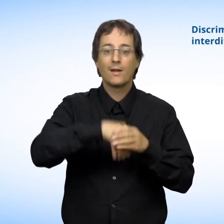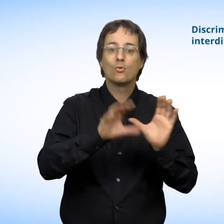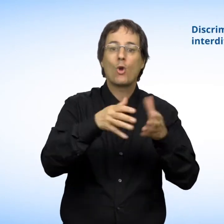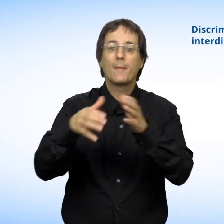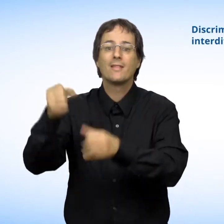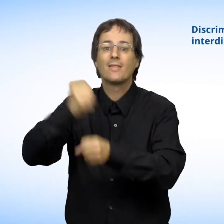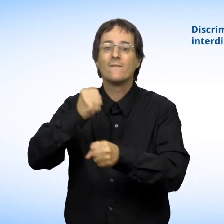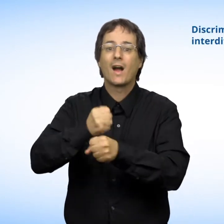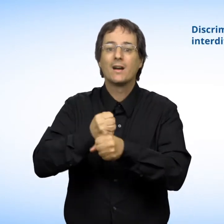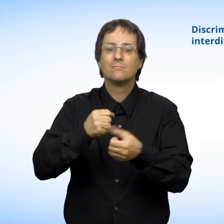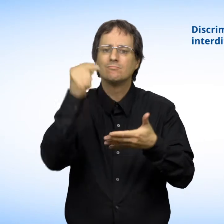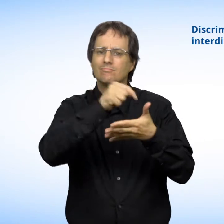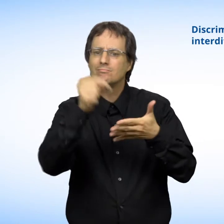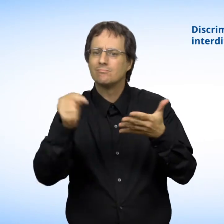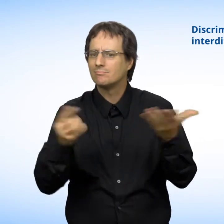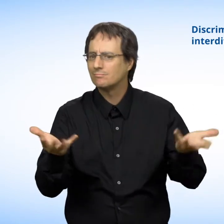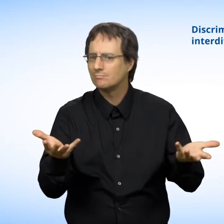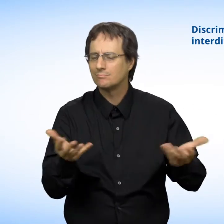Le domaine du travail couvre les aspects suivants.